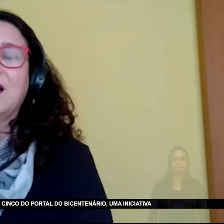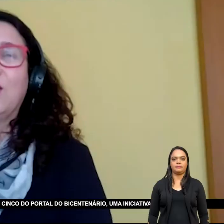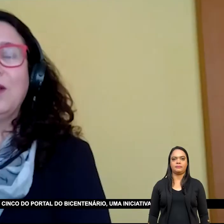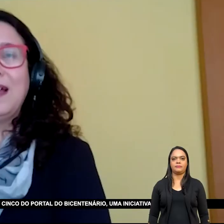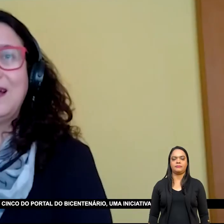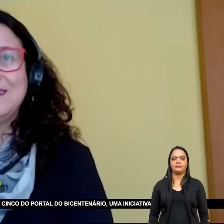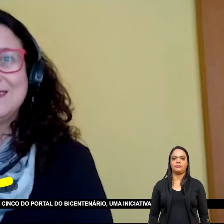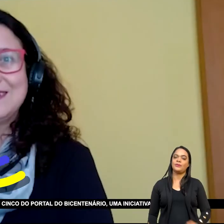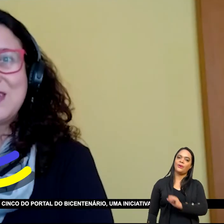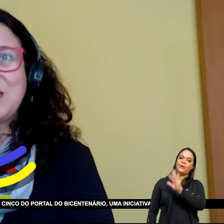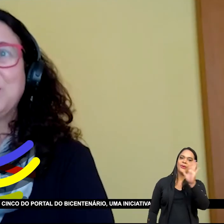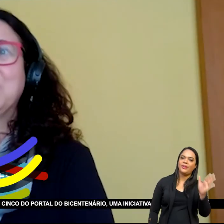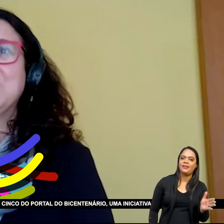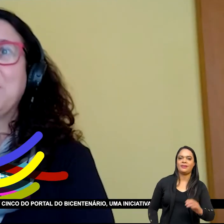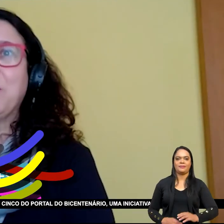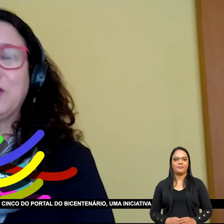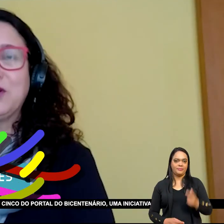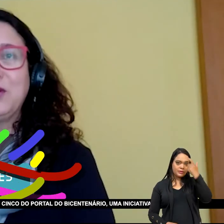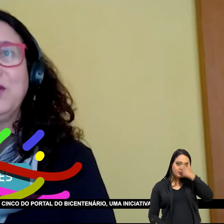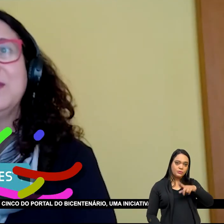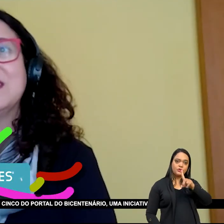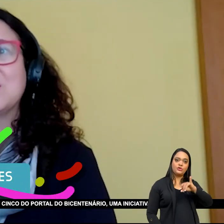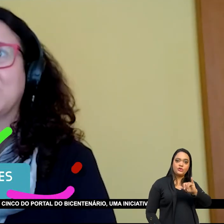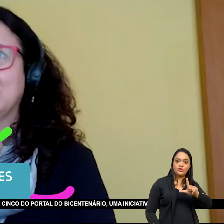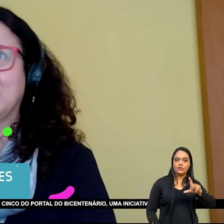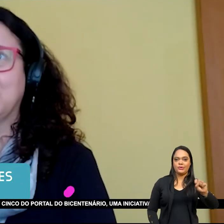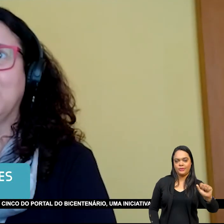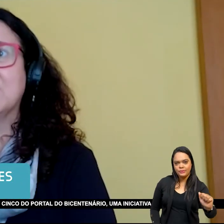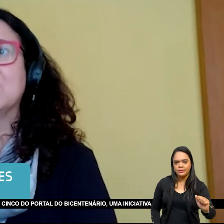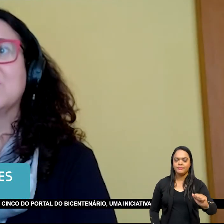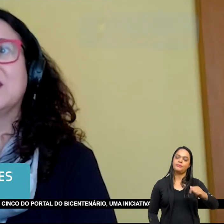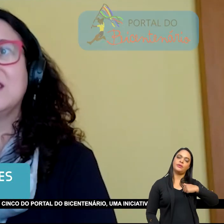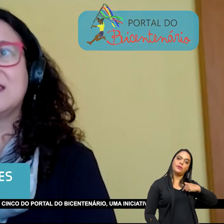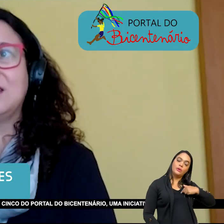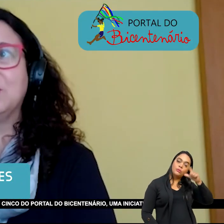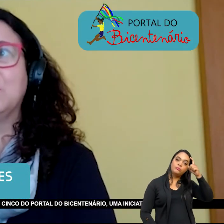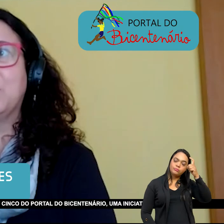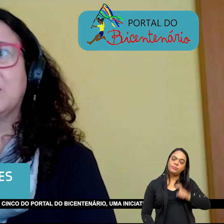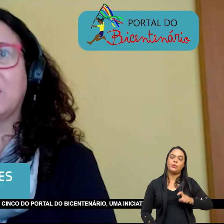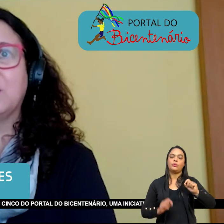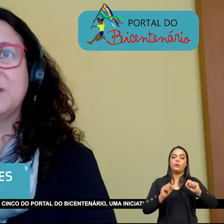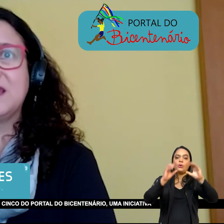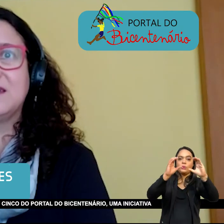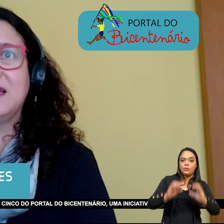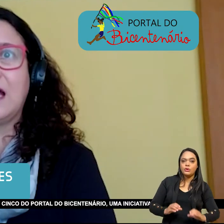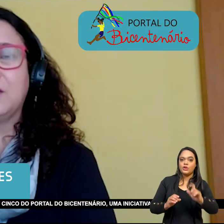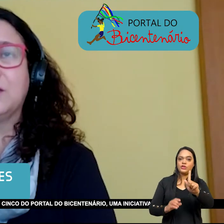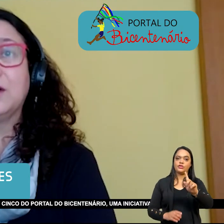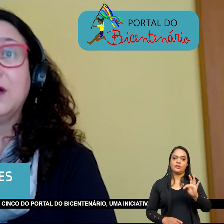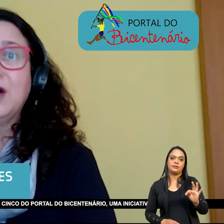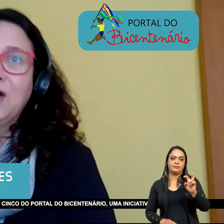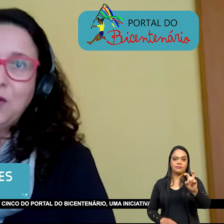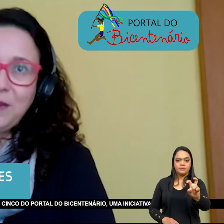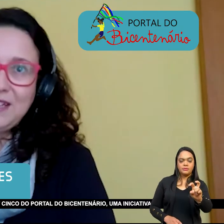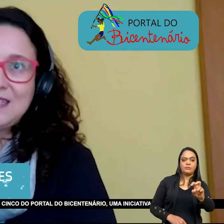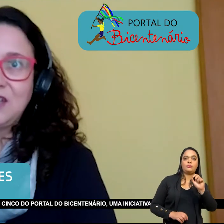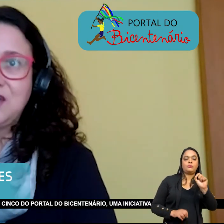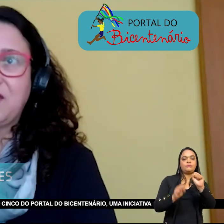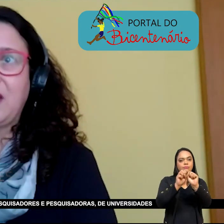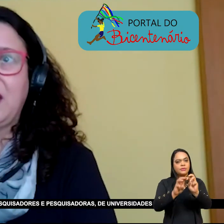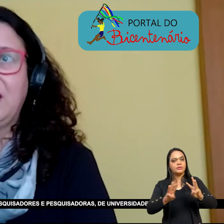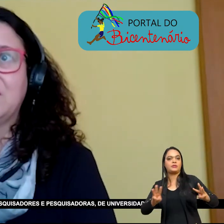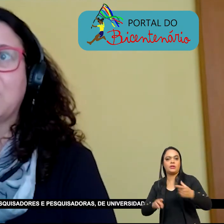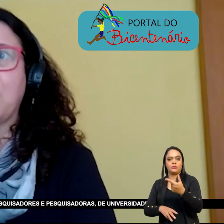Olá, sou Dilza Porto, uma das coordenadoras do GT5 do Portal do Bicentenário Uma